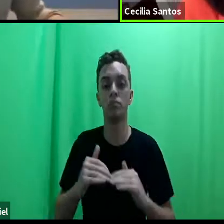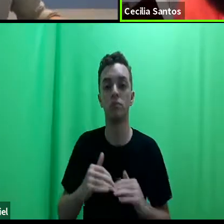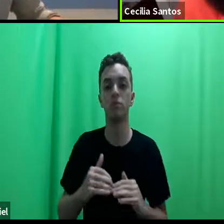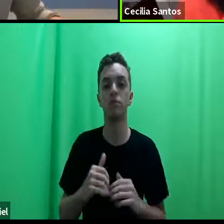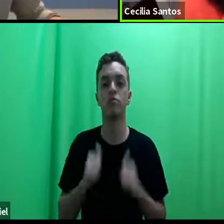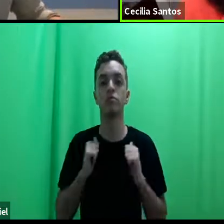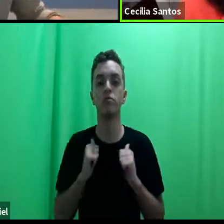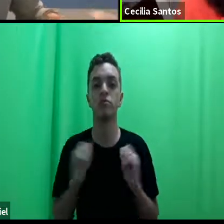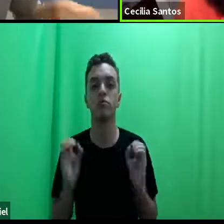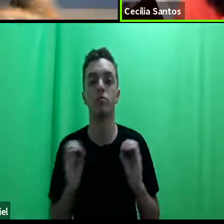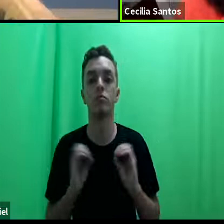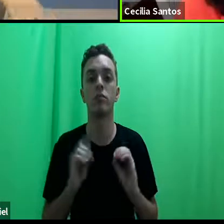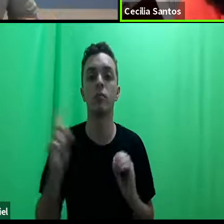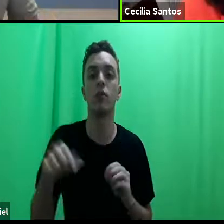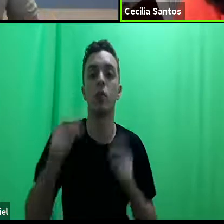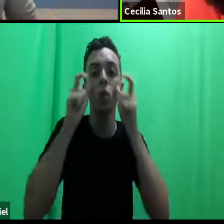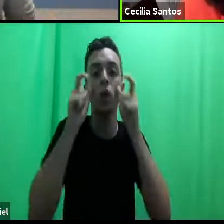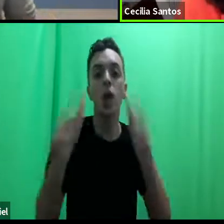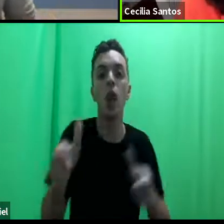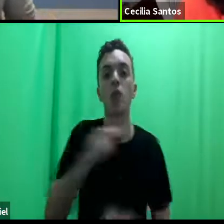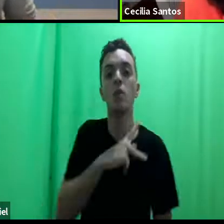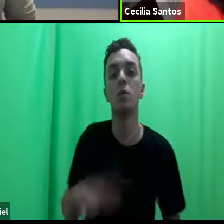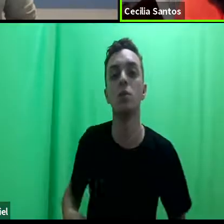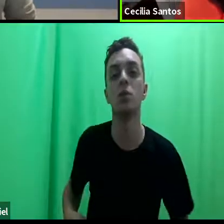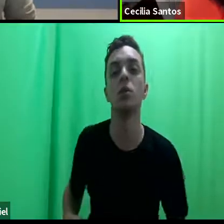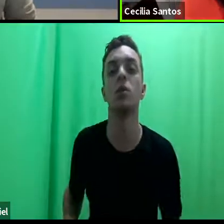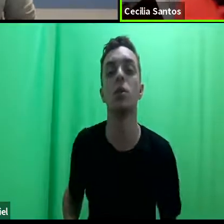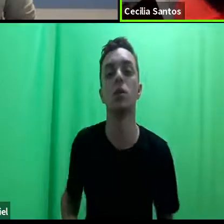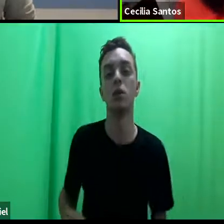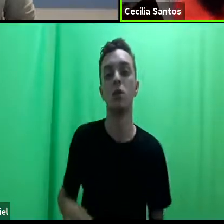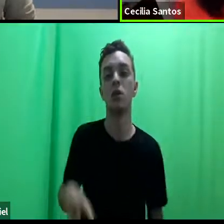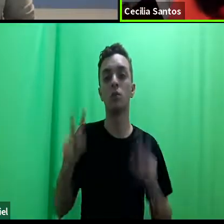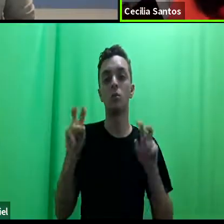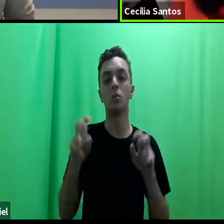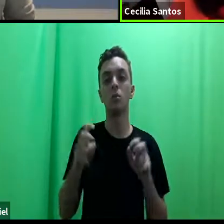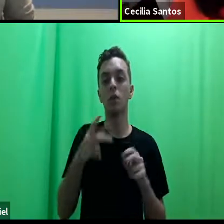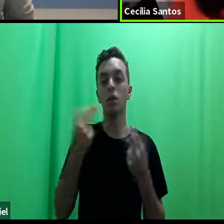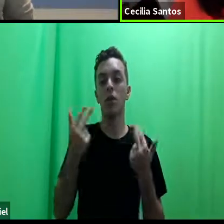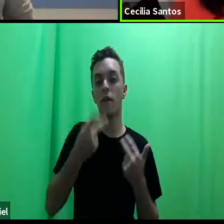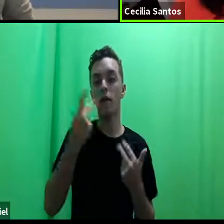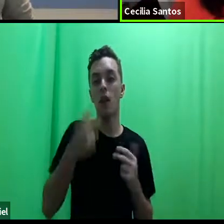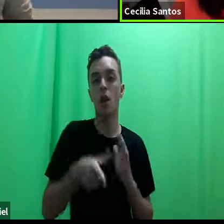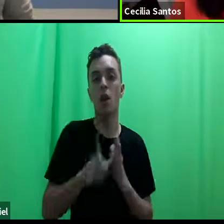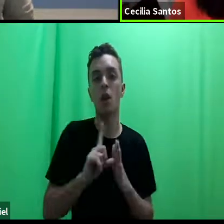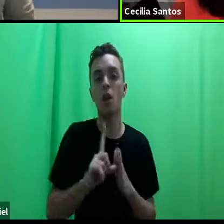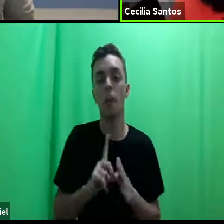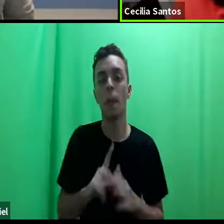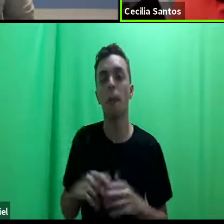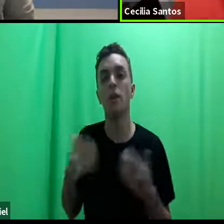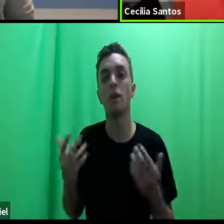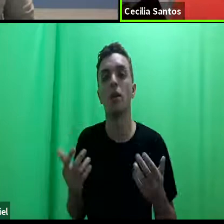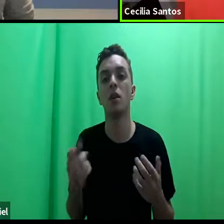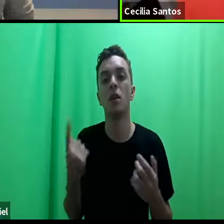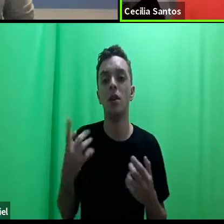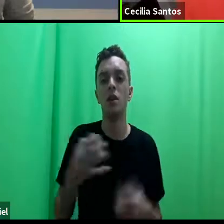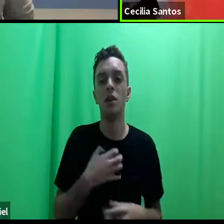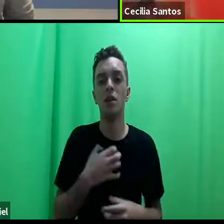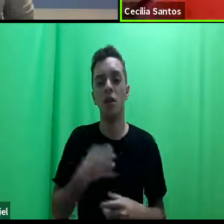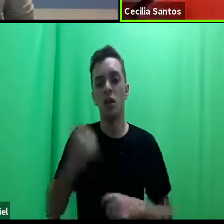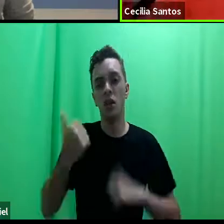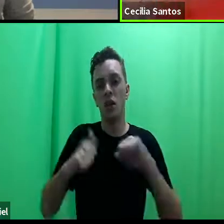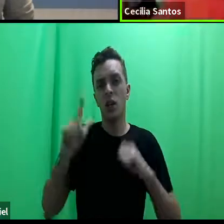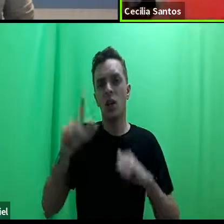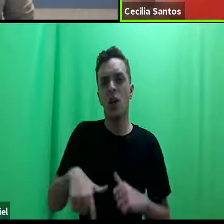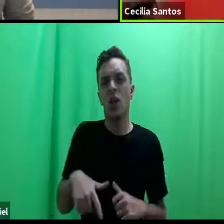é no interesse público, não é? Naquele sentido que eu já mencionei. Então, uma maneira de medir é essa, é